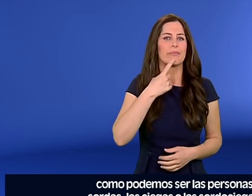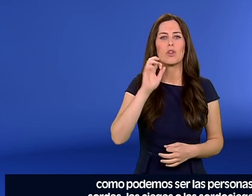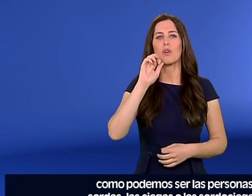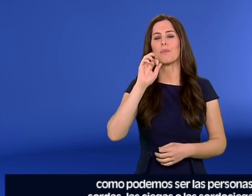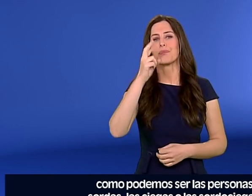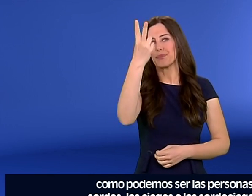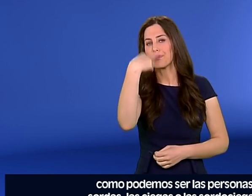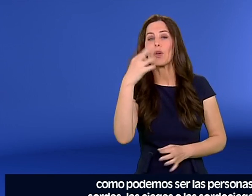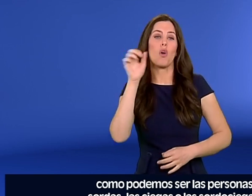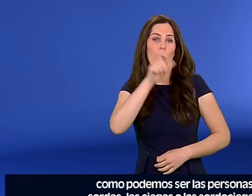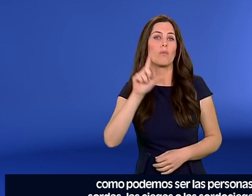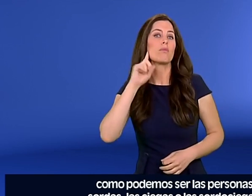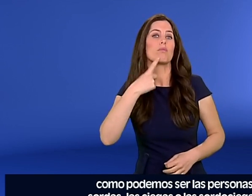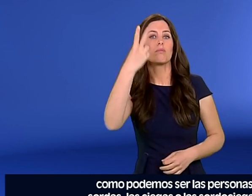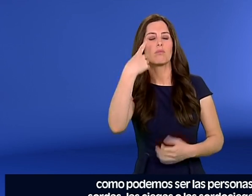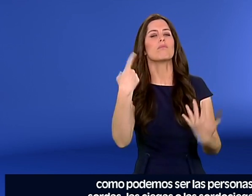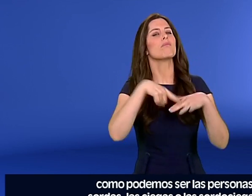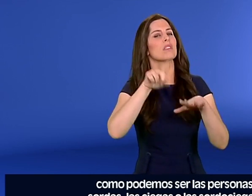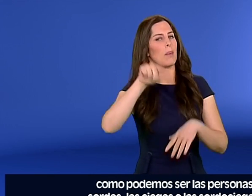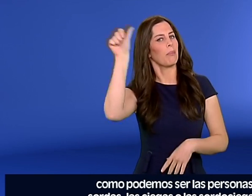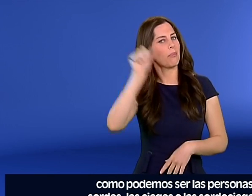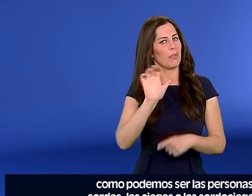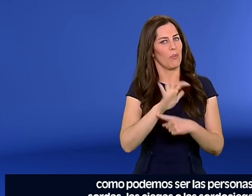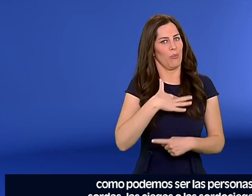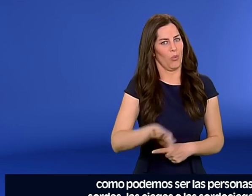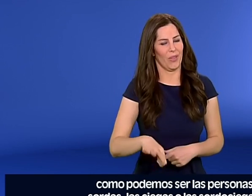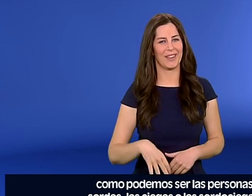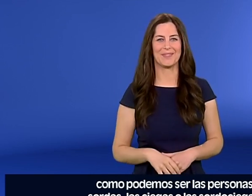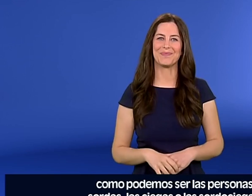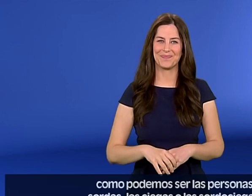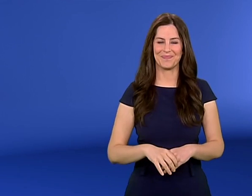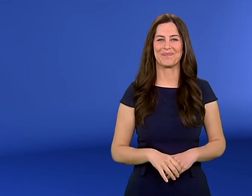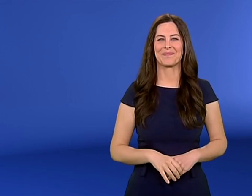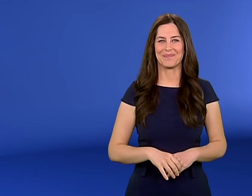cinco sentidos, como podemos ser las personas sordas, las ciegas o las sordociegas.